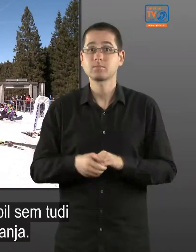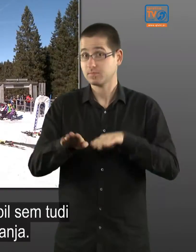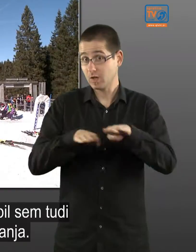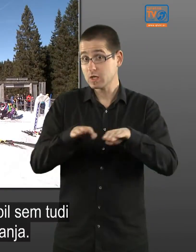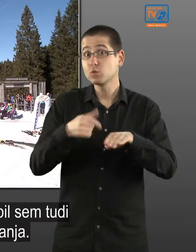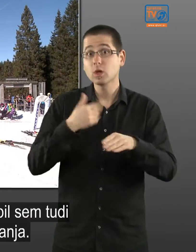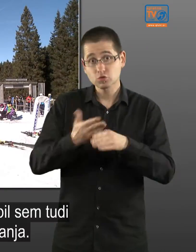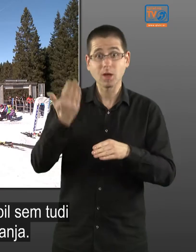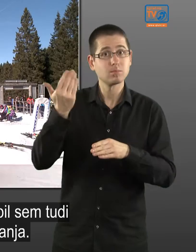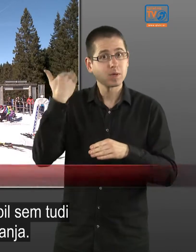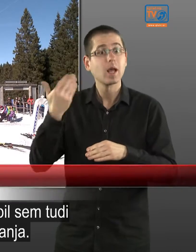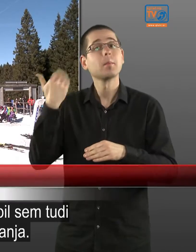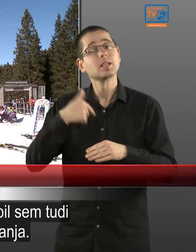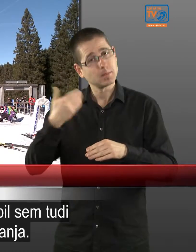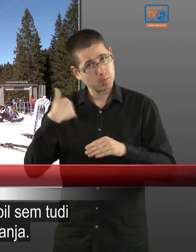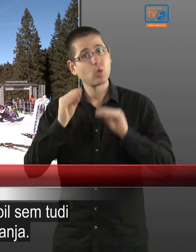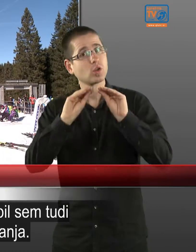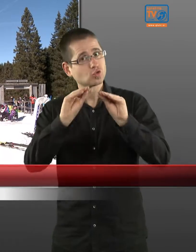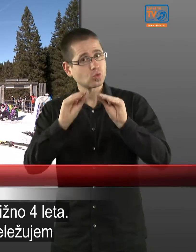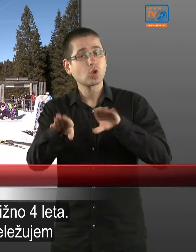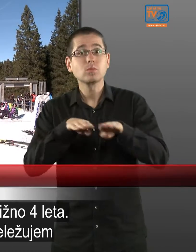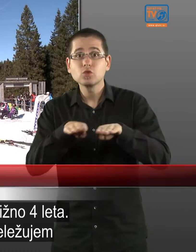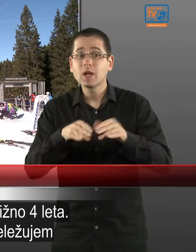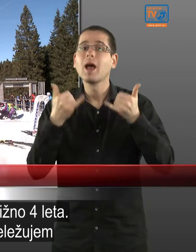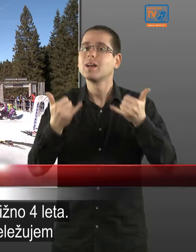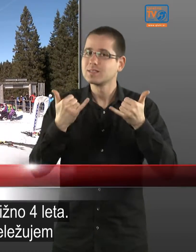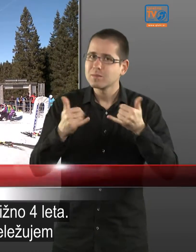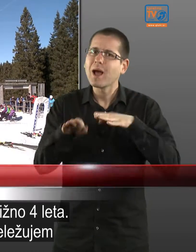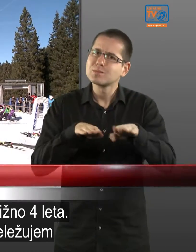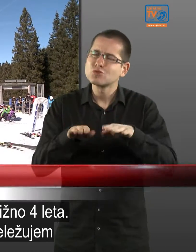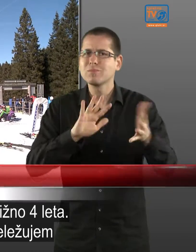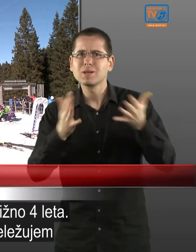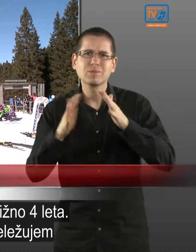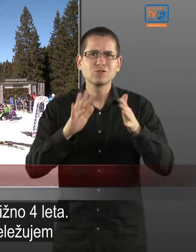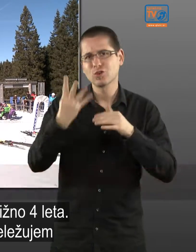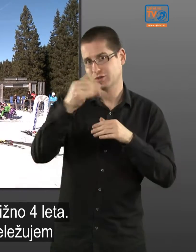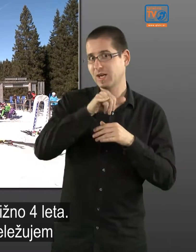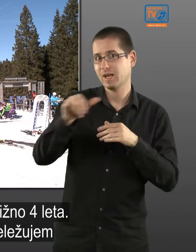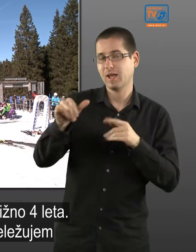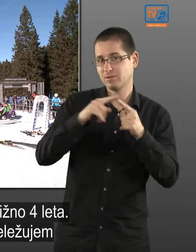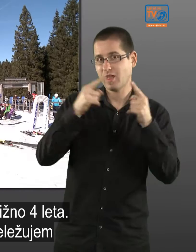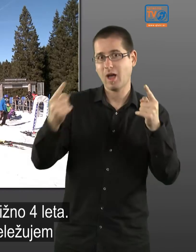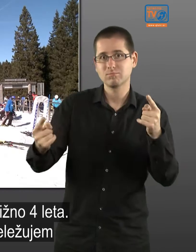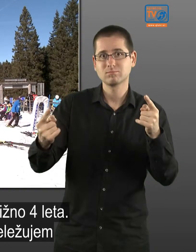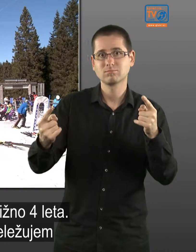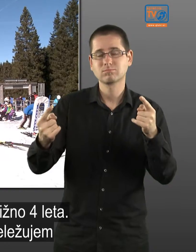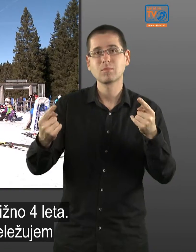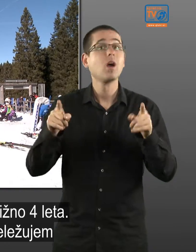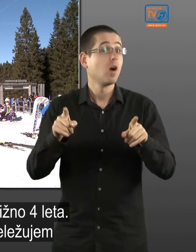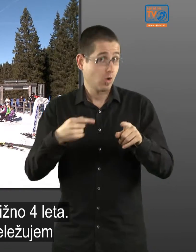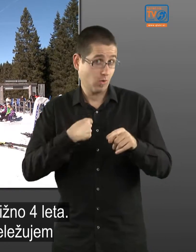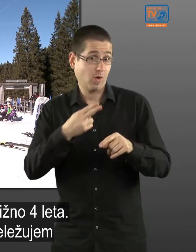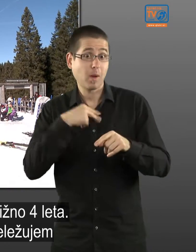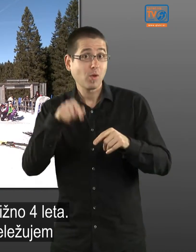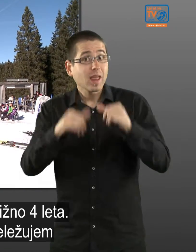Smučil sem že prej, prej sem bil inštruktor smučanja, zdaj pa smučam približnjene, ne vem, štiri leta. Tako, ker